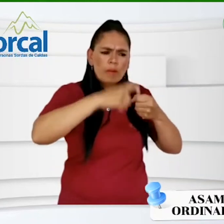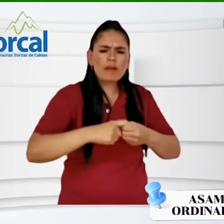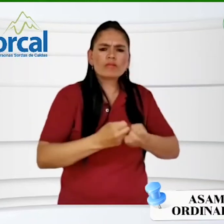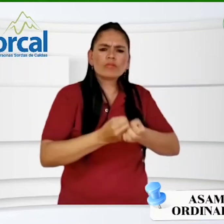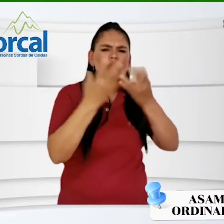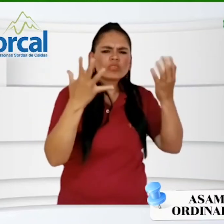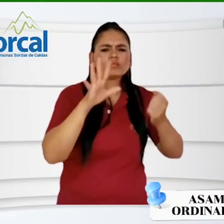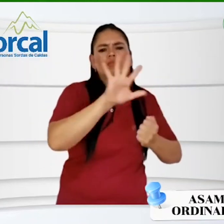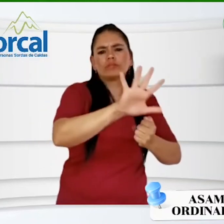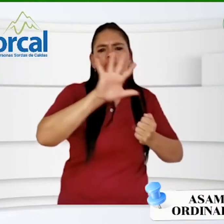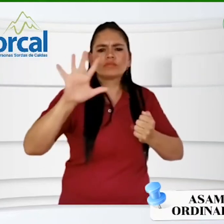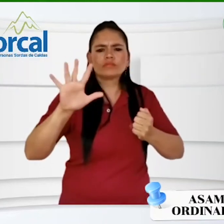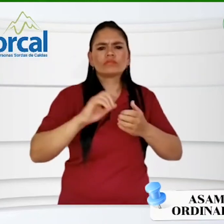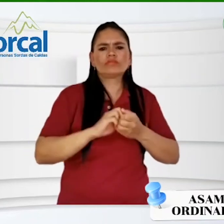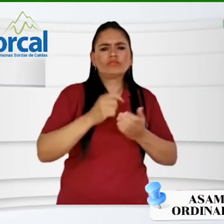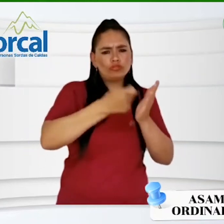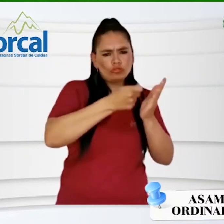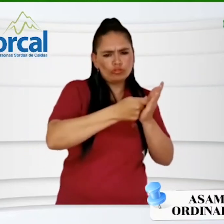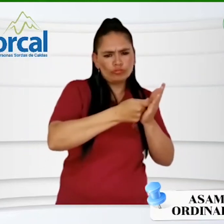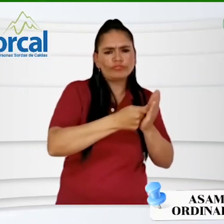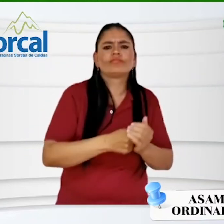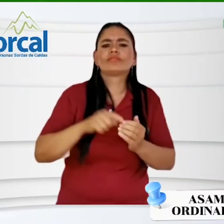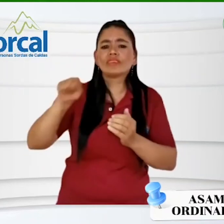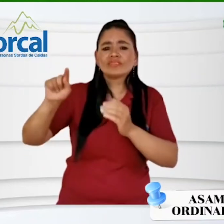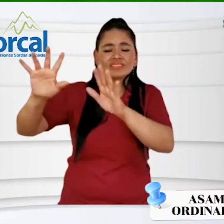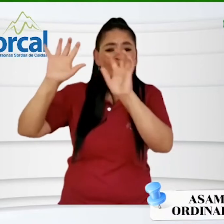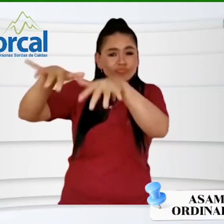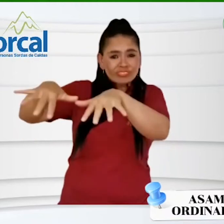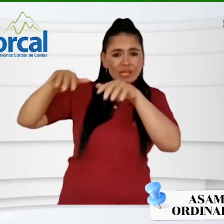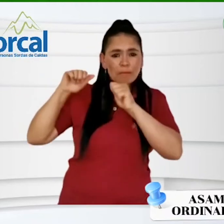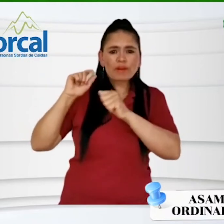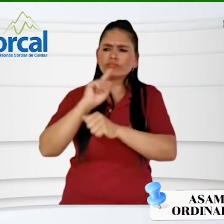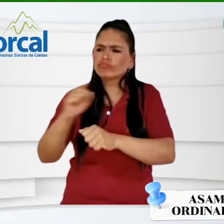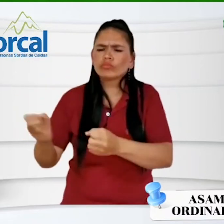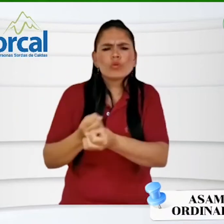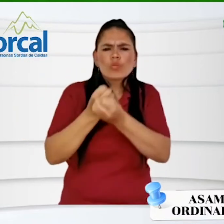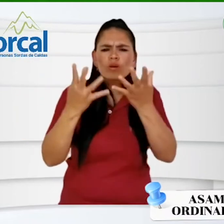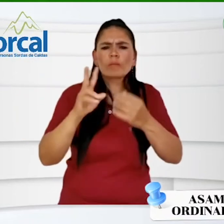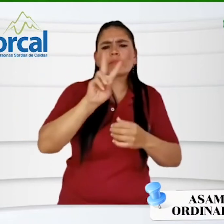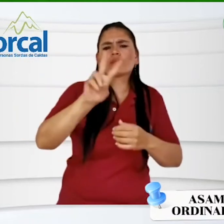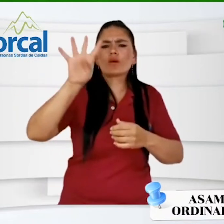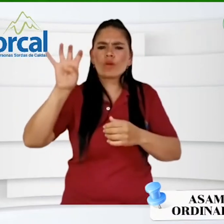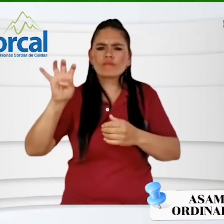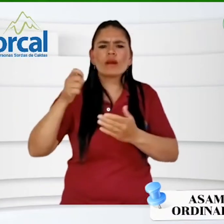En lista contamos con 55 socios, de los cuales asistieron 29 que se encontraban a paz y salvo con la asociación.